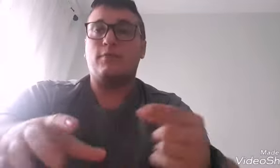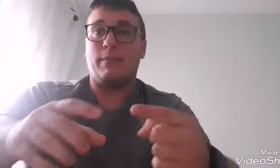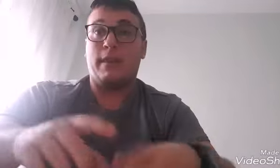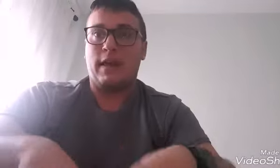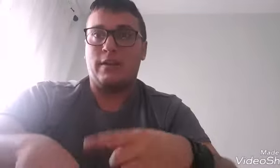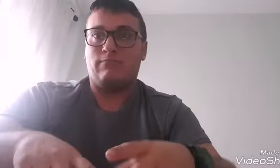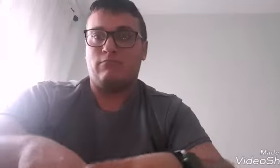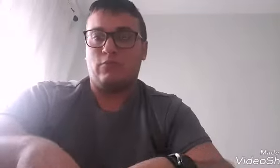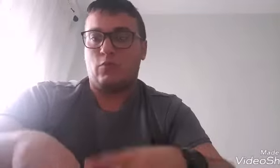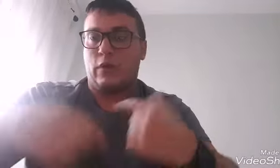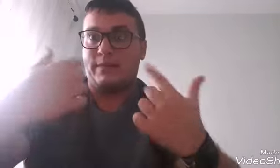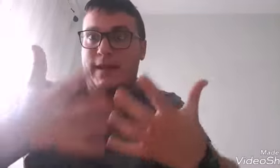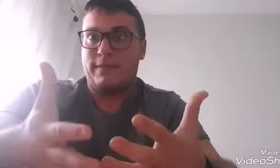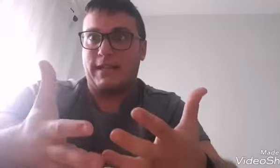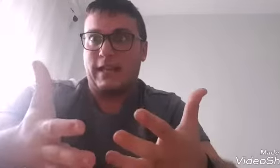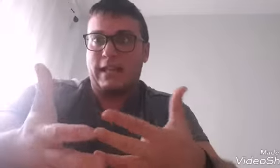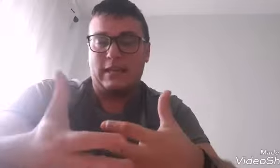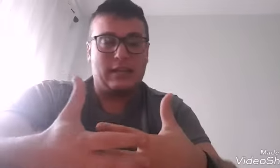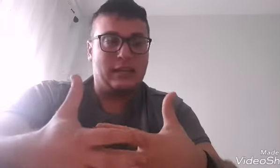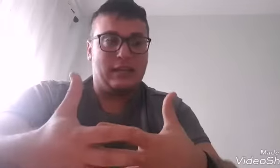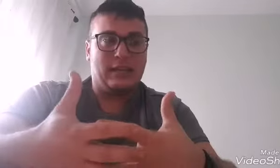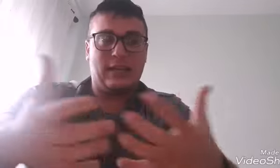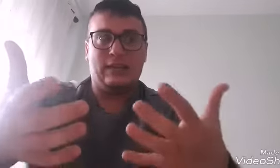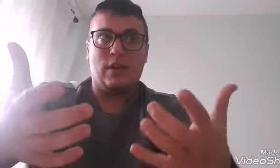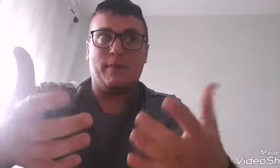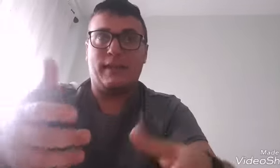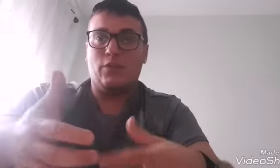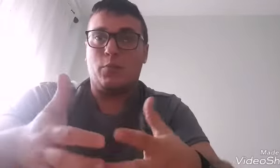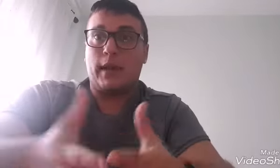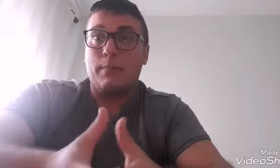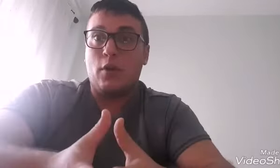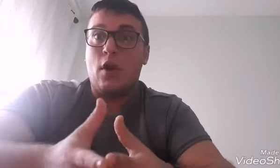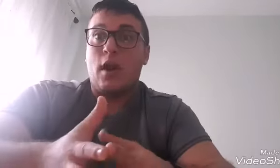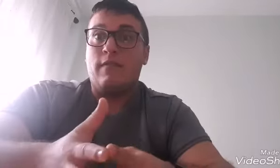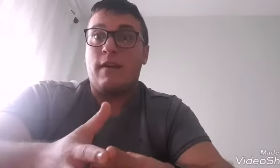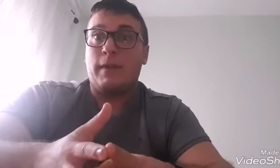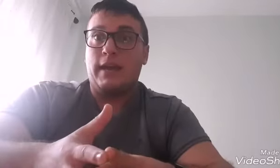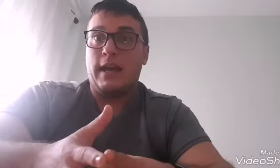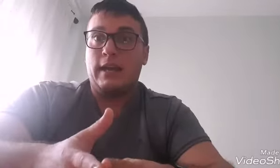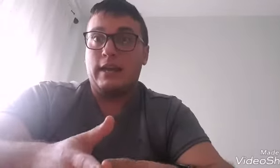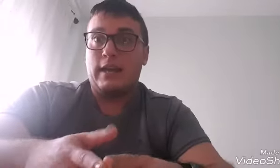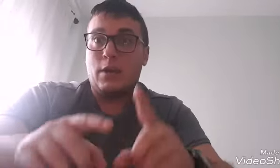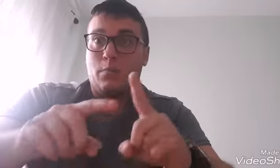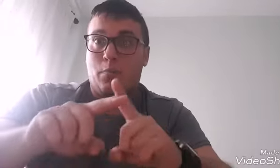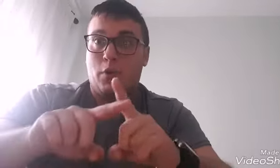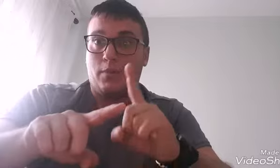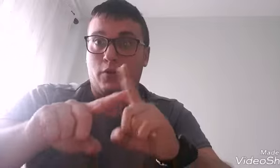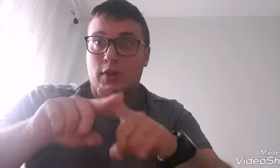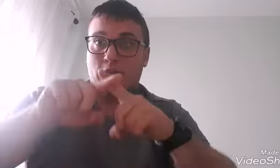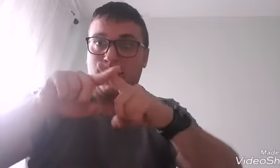vamos a empezar con las palabras que estoy aprendiendo. Por ejemplo, familia, ponemos los dedos